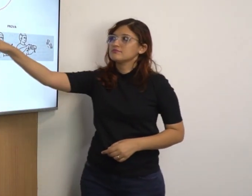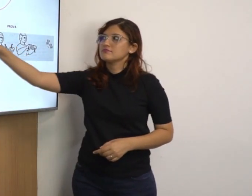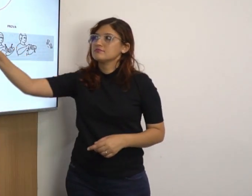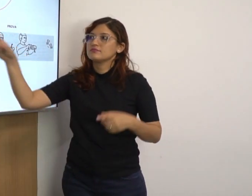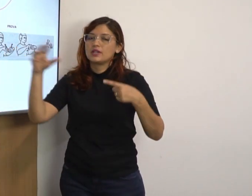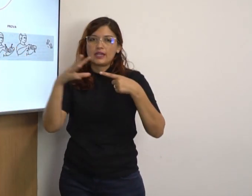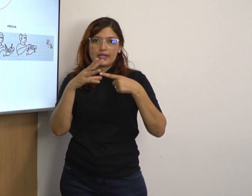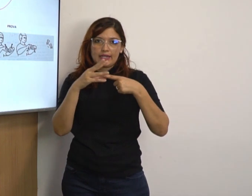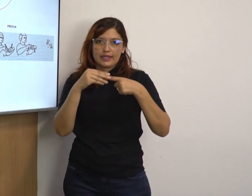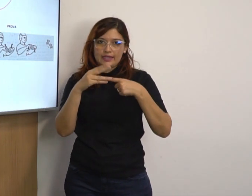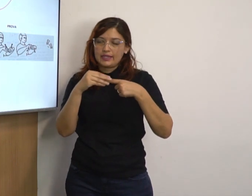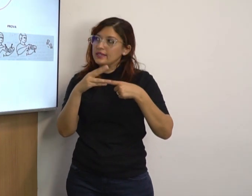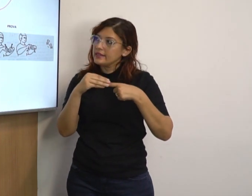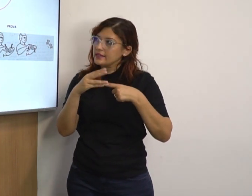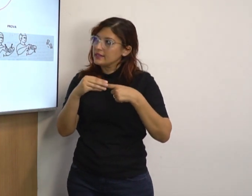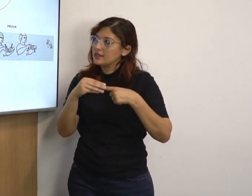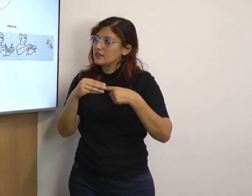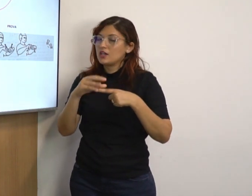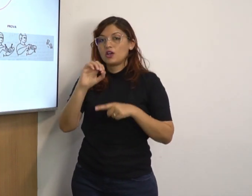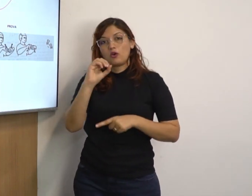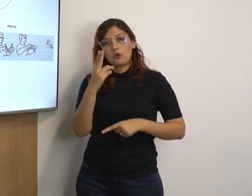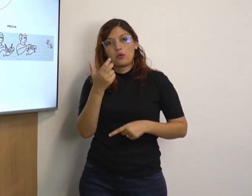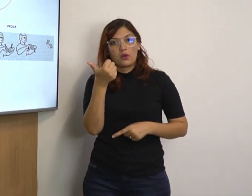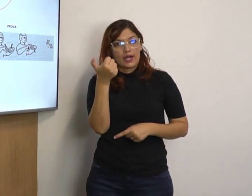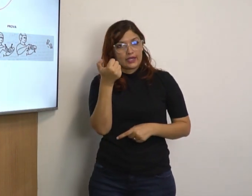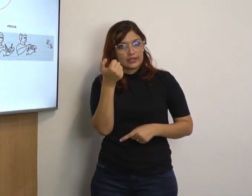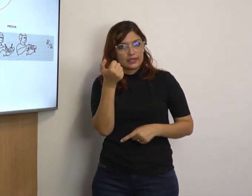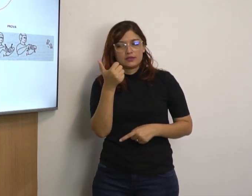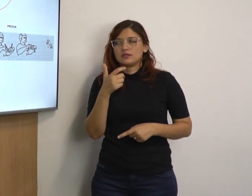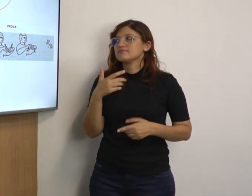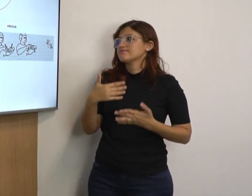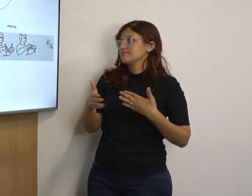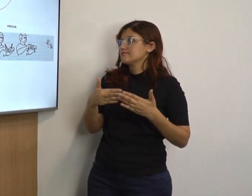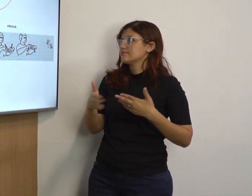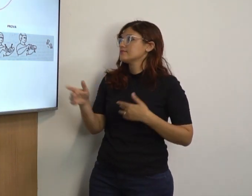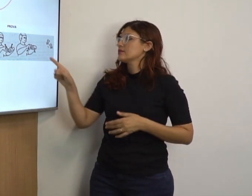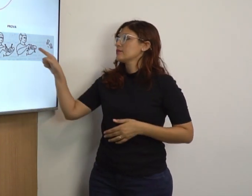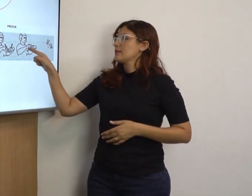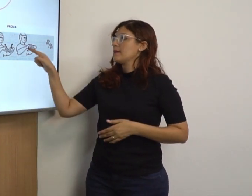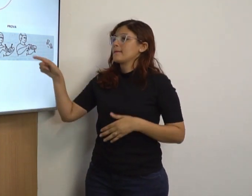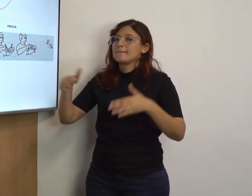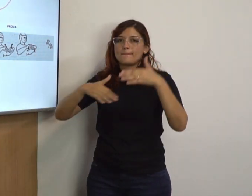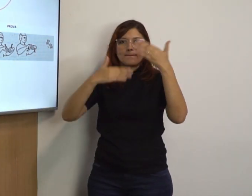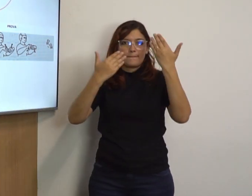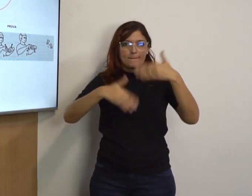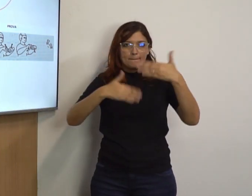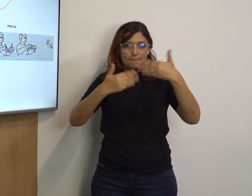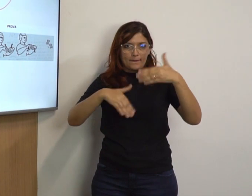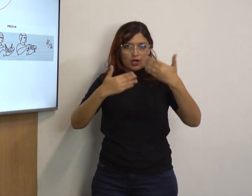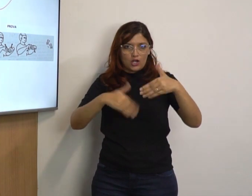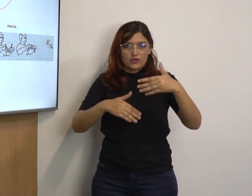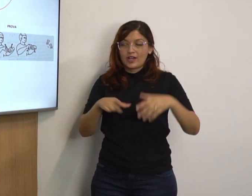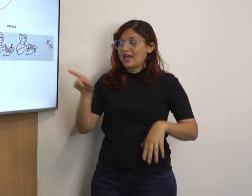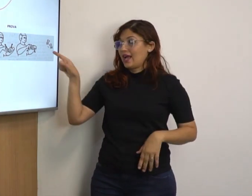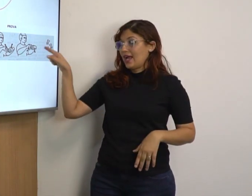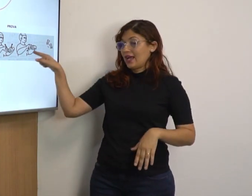O sinal de caneta. Ou então, pode ser assim, caneta. O sinal Prova.